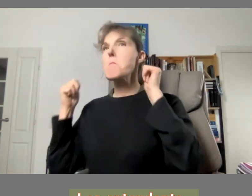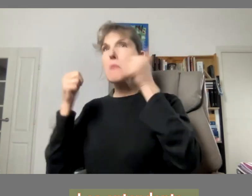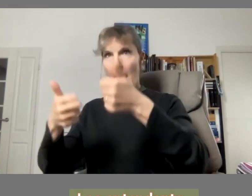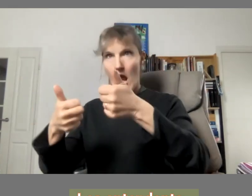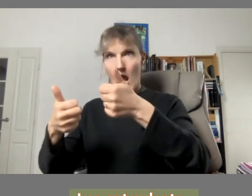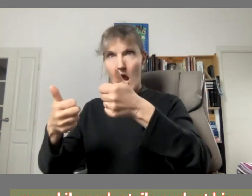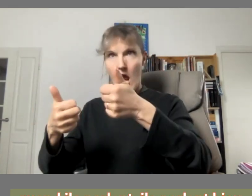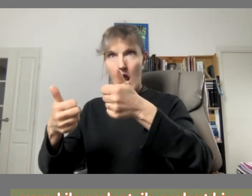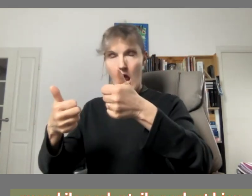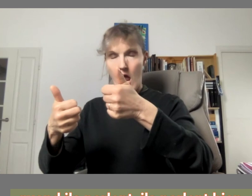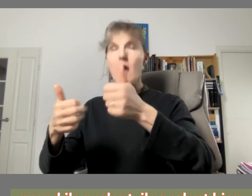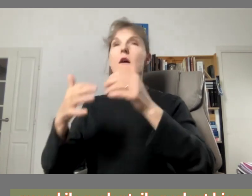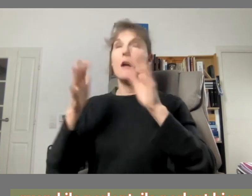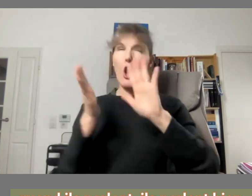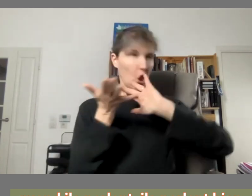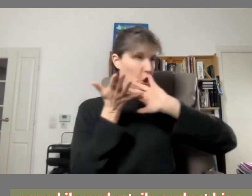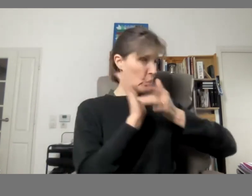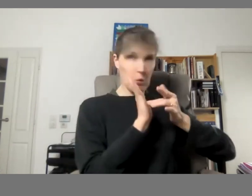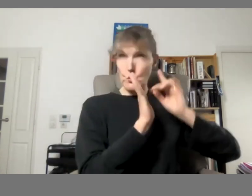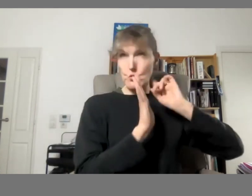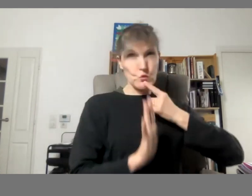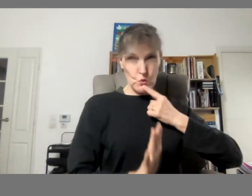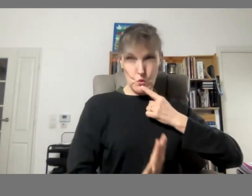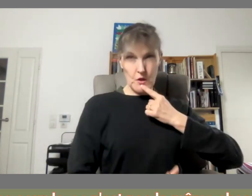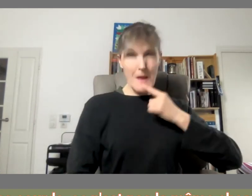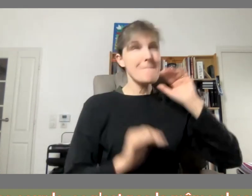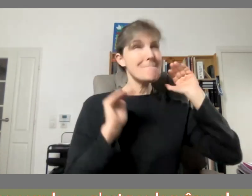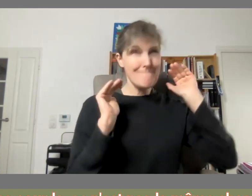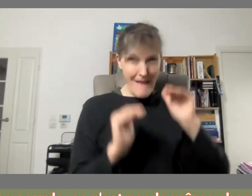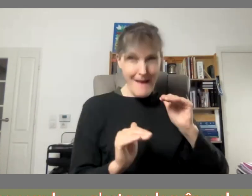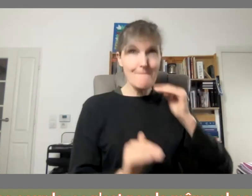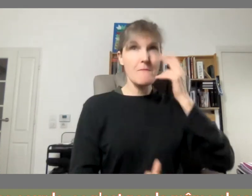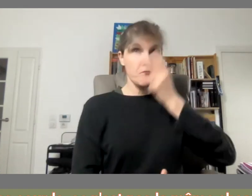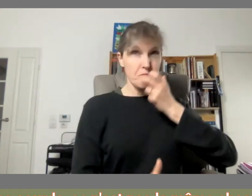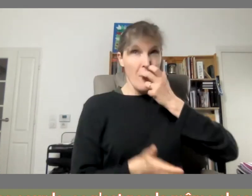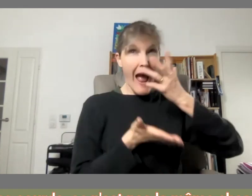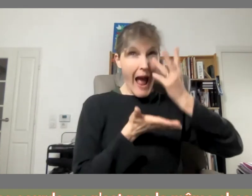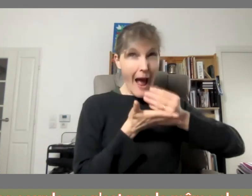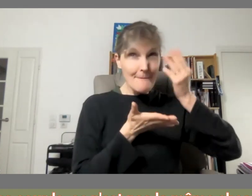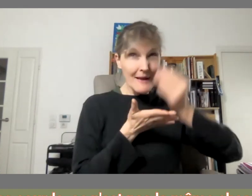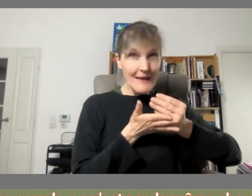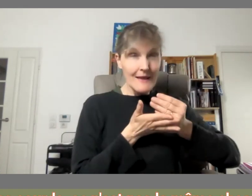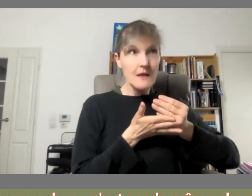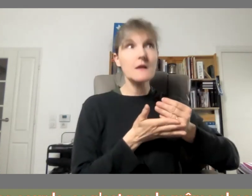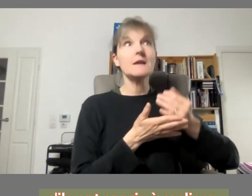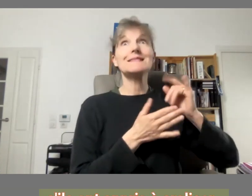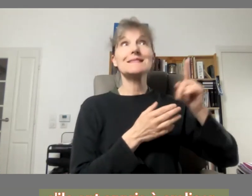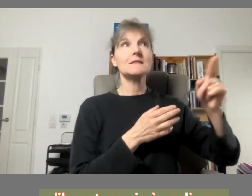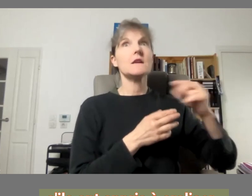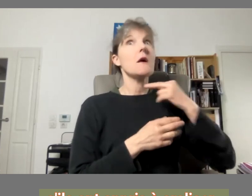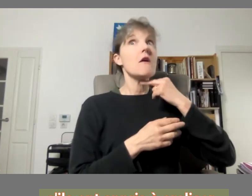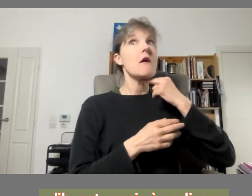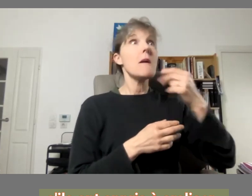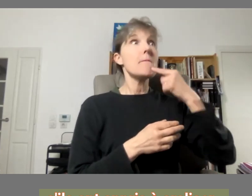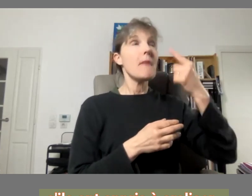les entendants quand ils parlent ils parlent bien mais les sourds ce n'est pas la même chose même s'ils ont appris à oraliser